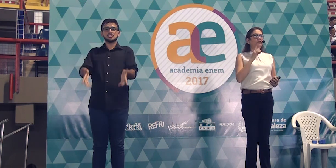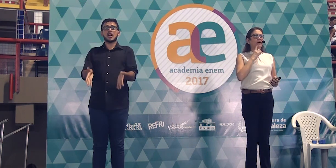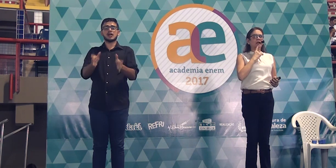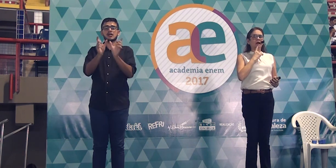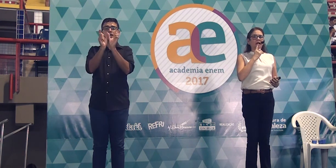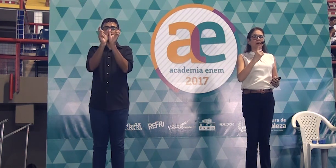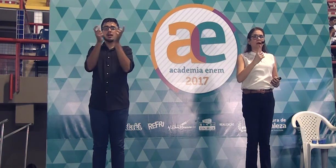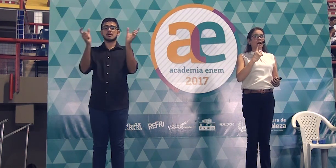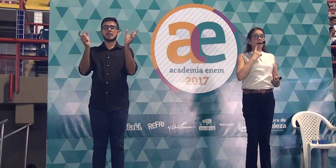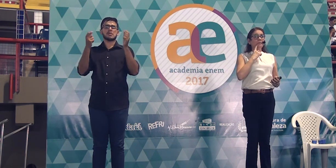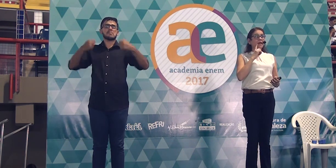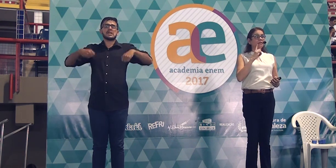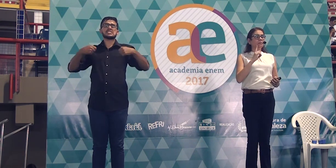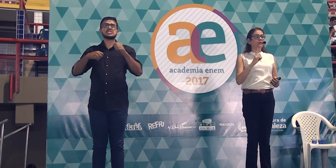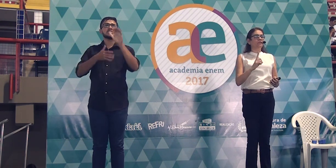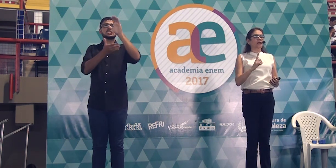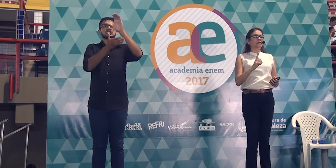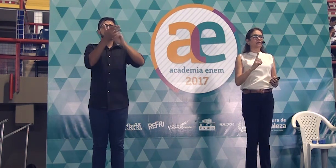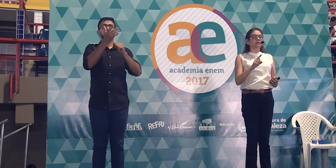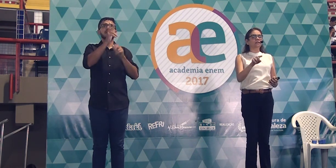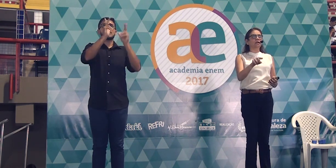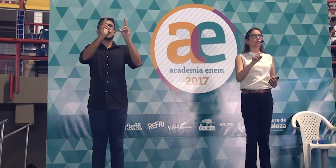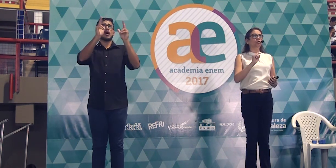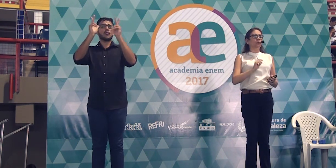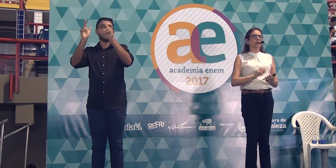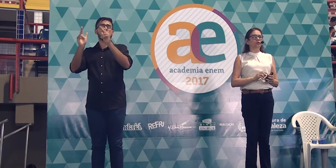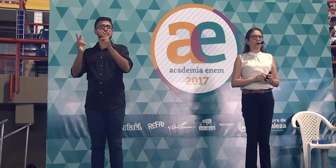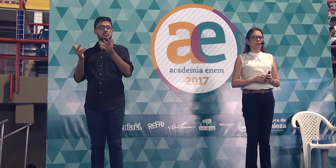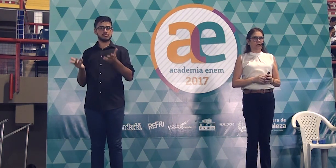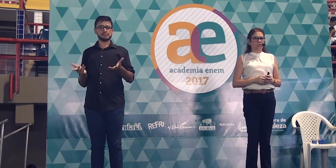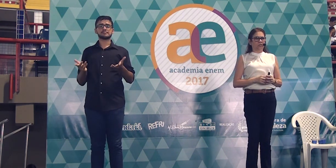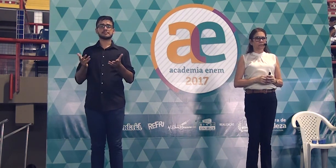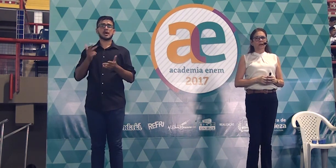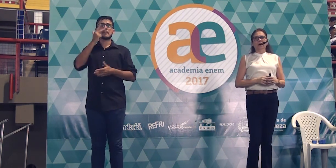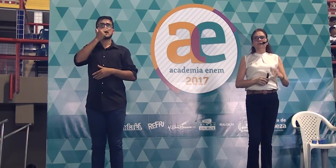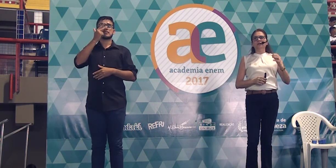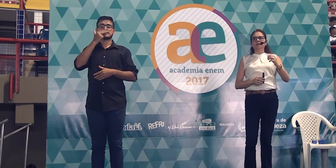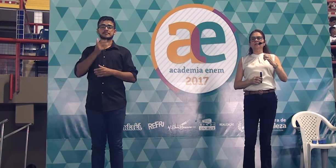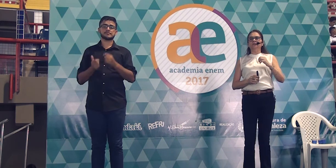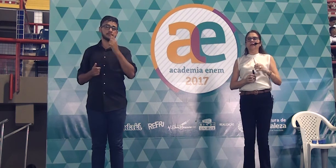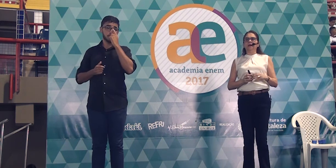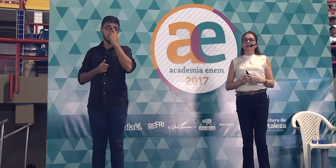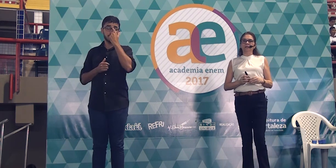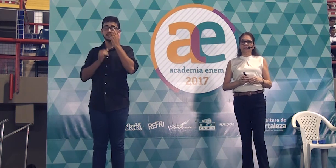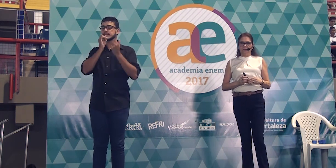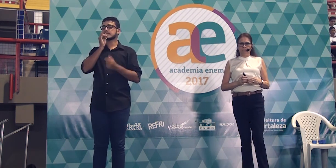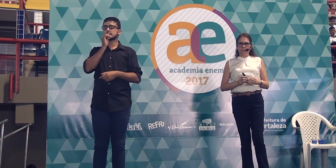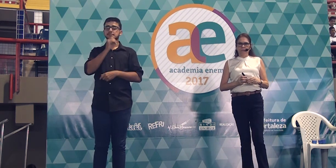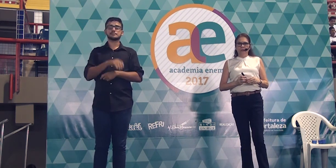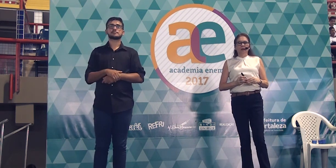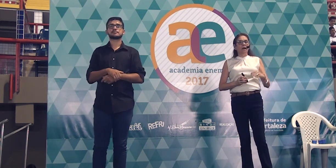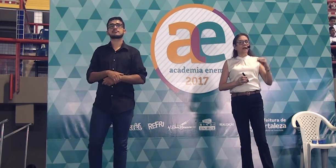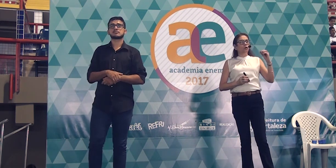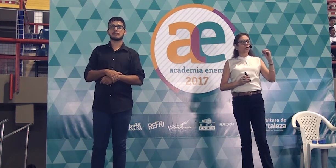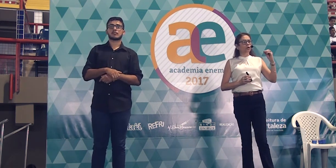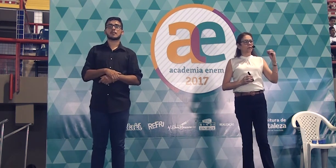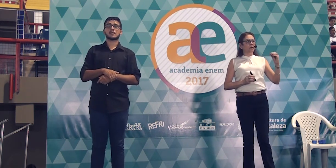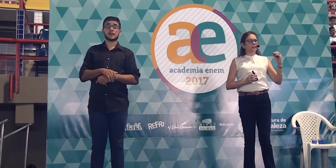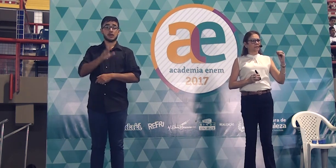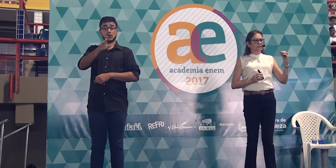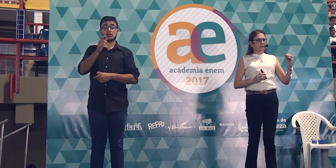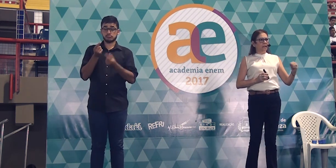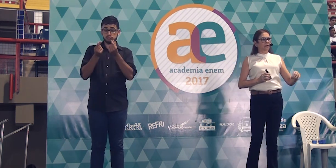Eu vou falar a mesma frase sem o nome atualmente. A frase ficaria assim, a